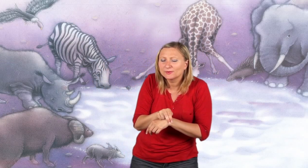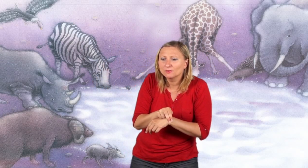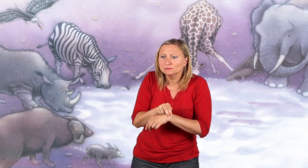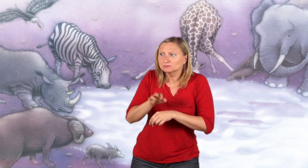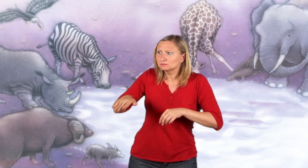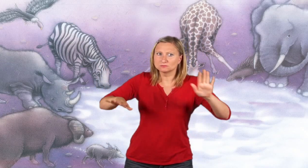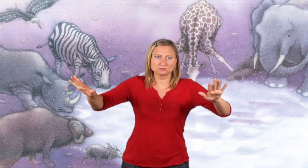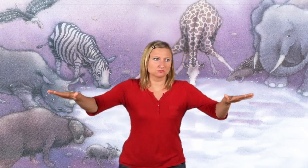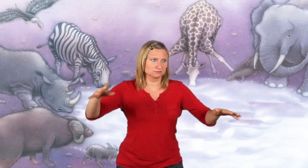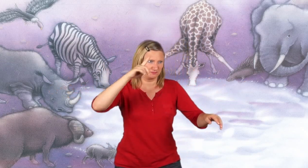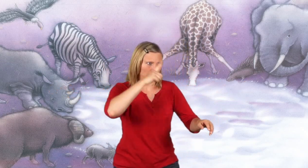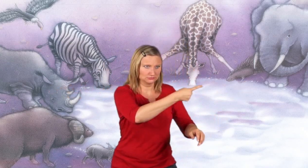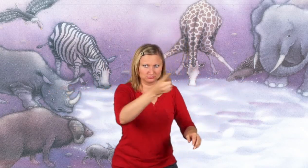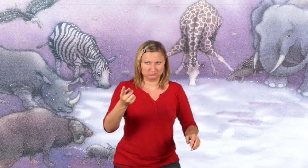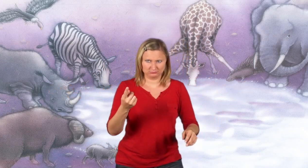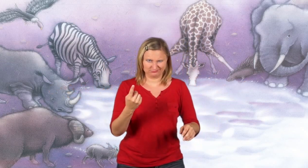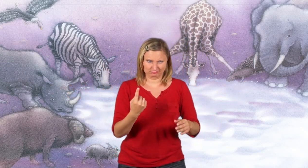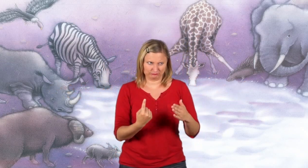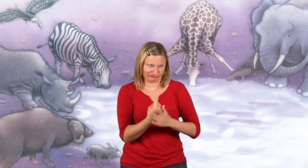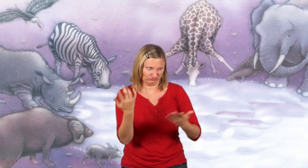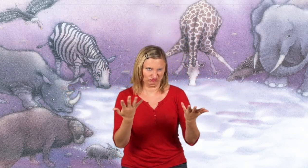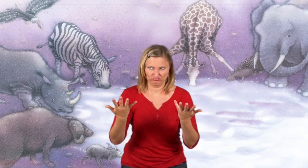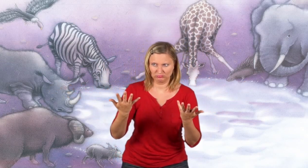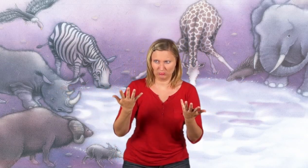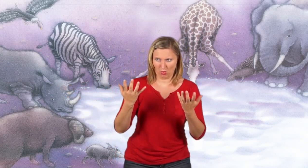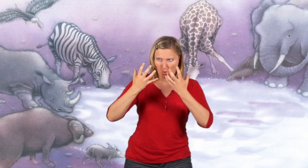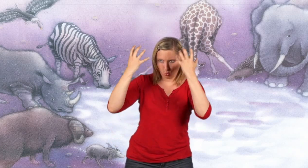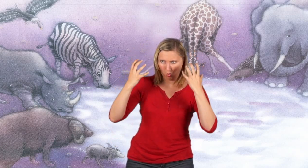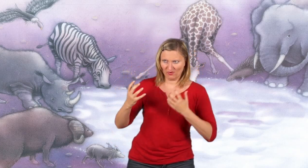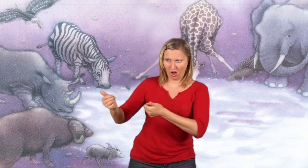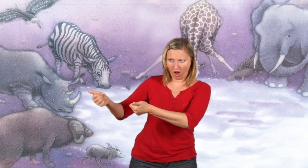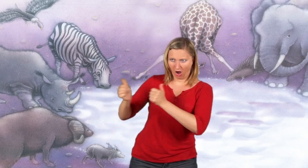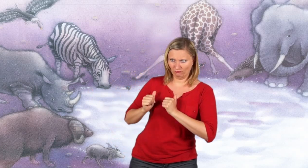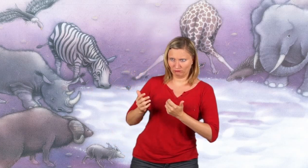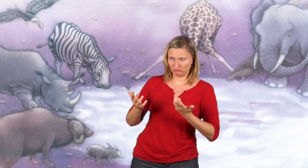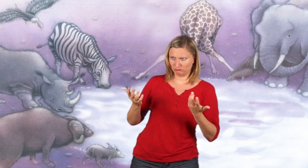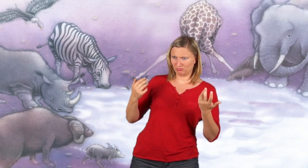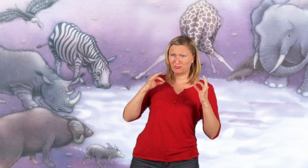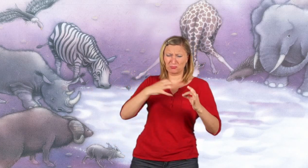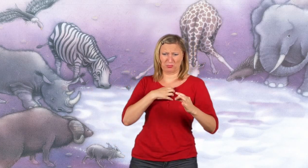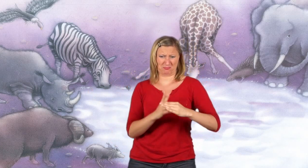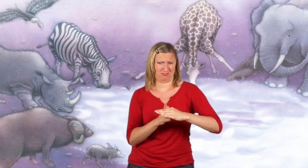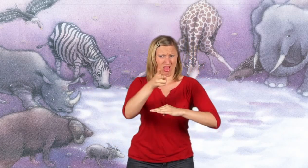Erstaunt hörte man, was die Maus, das Stachelschwein und das Nashorn zu berichten hatten.